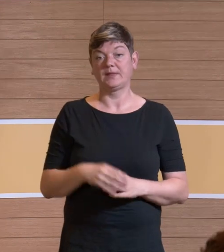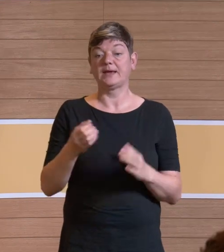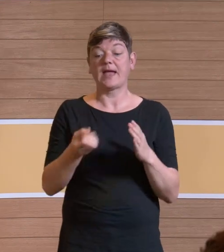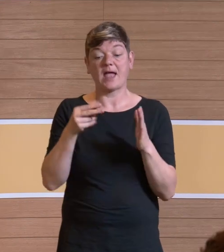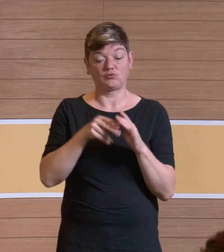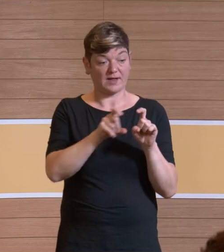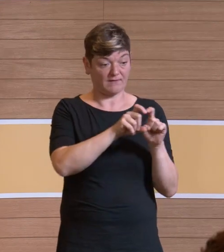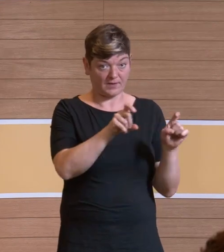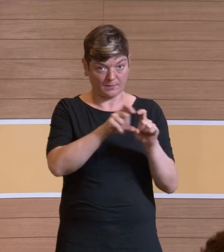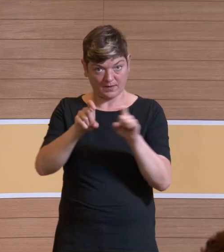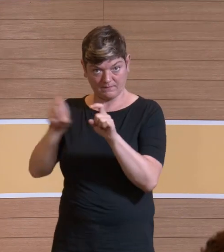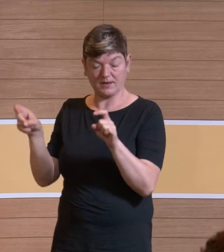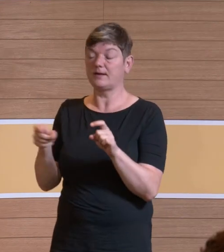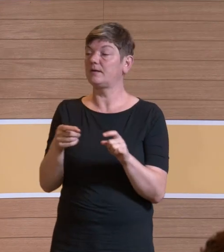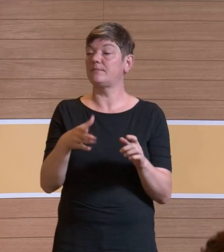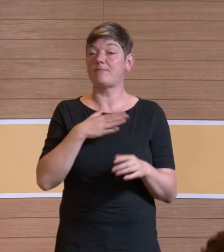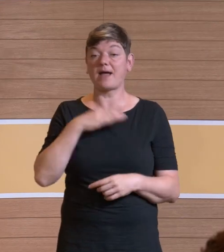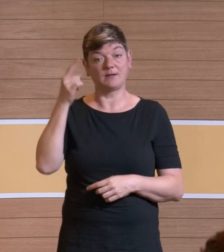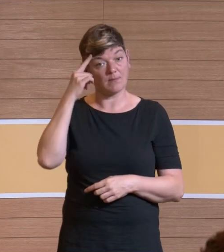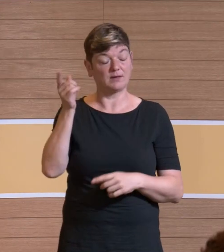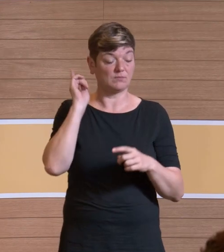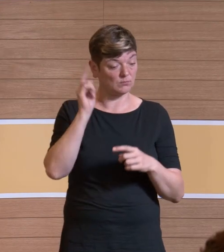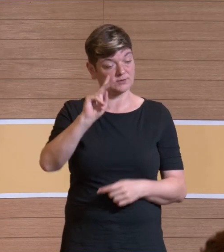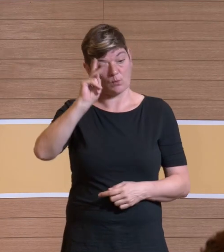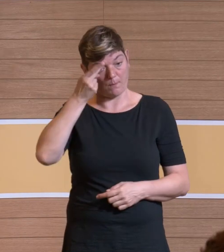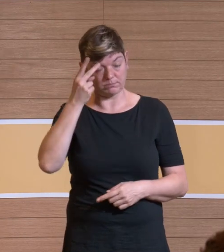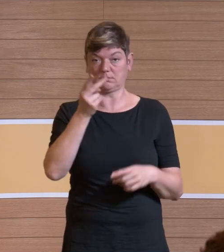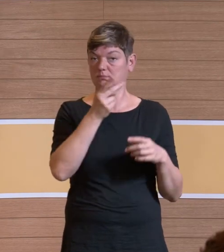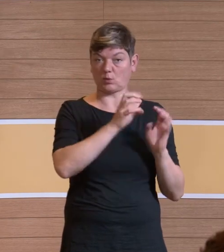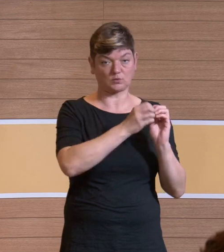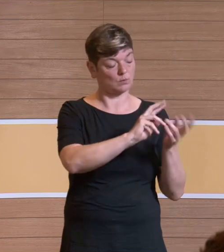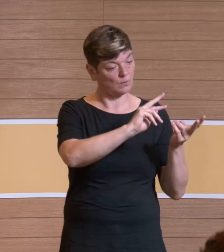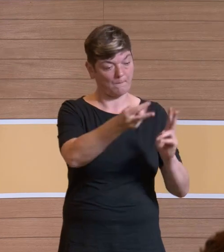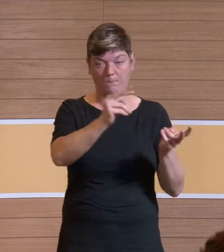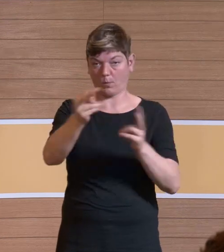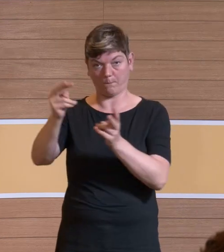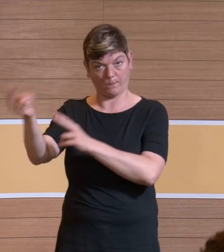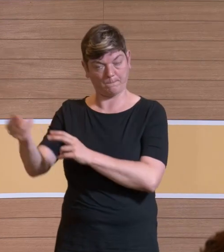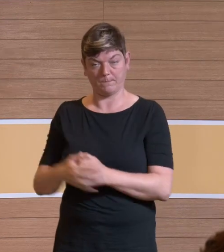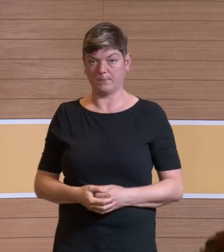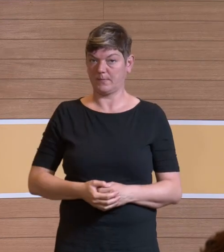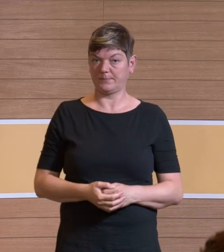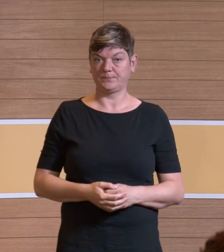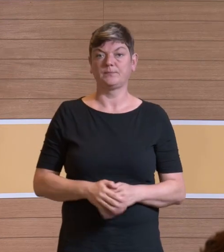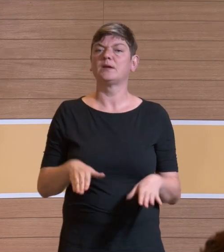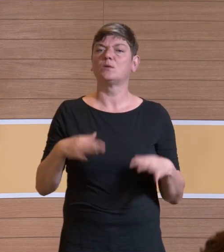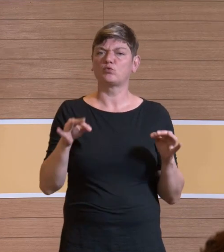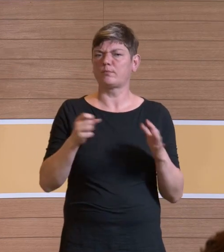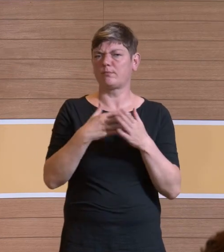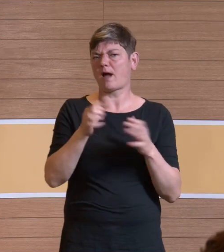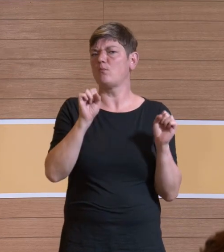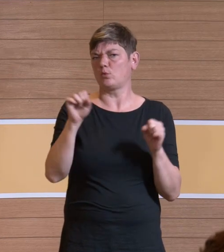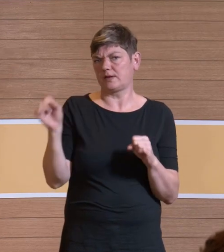meiner Sicht in die Konstruktion ihrer Geräte rein und die massiv verändern. Da gibt es sicherlich auch Möglichkeiten, ich habe es hier ein paar aufgeführt,